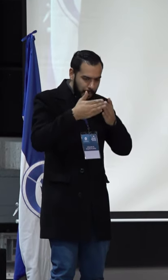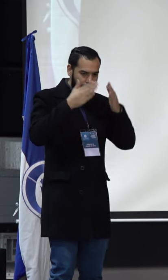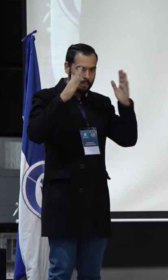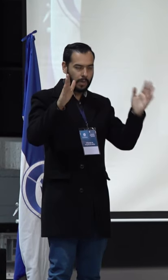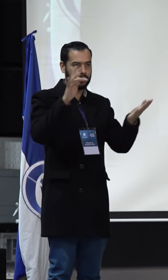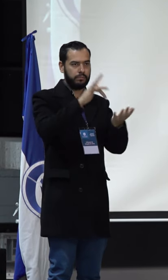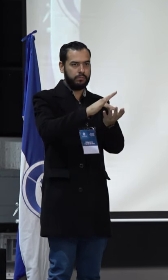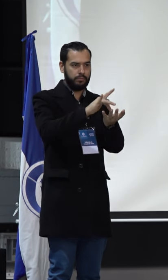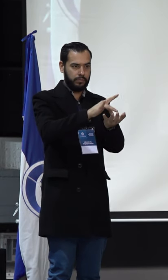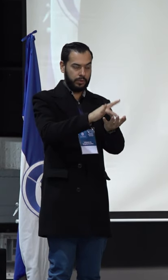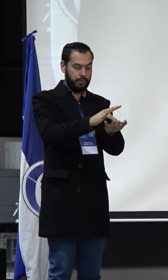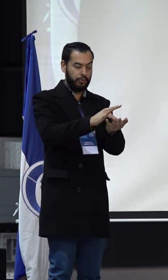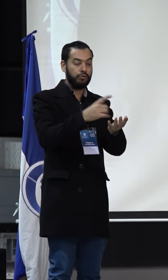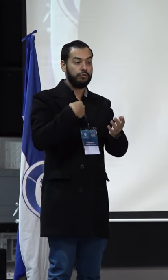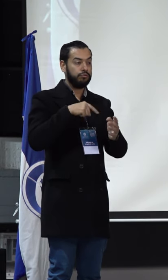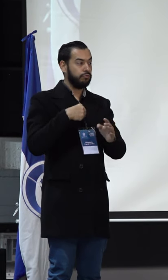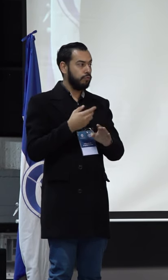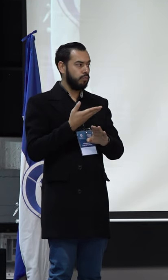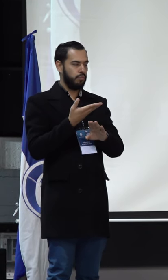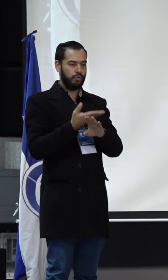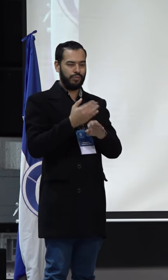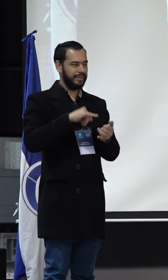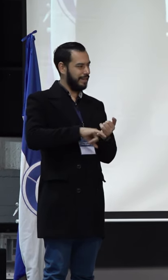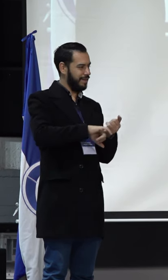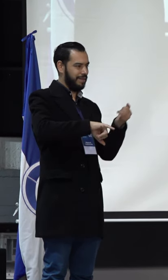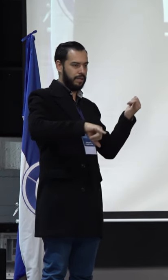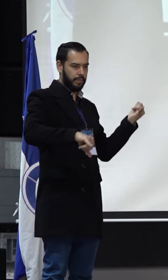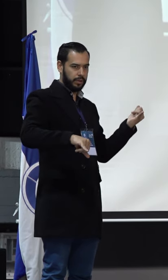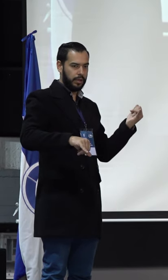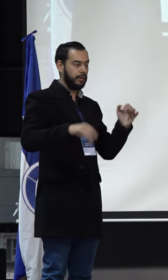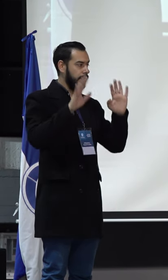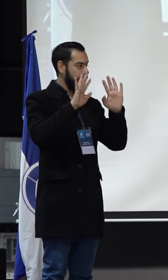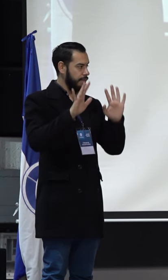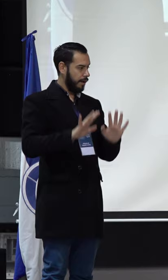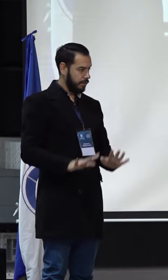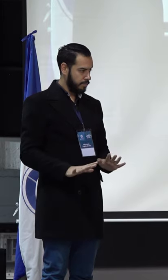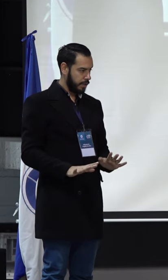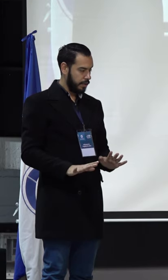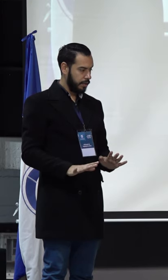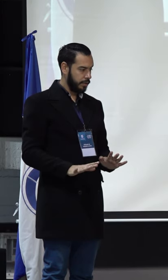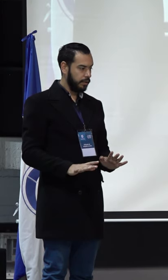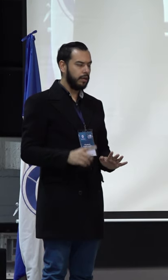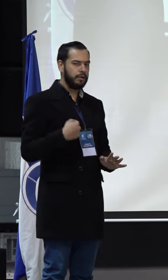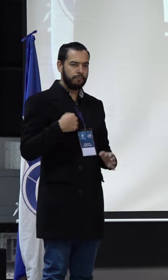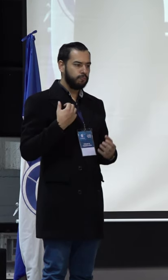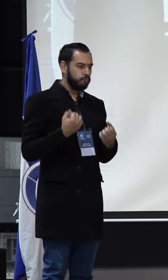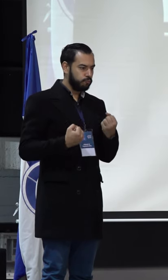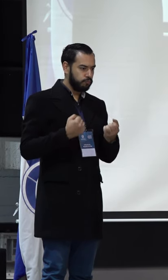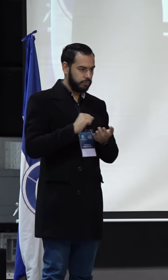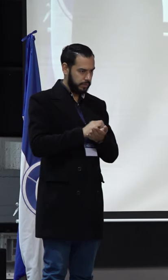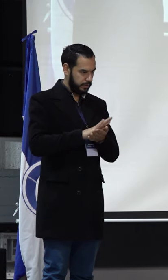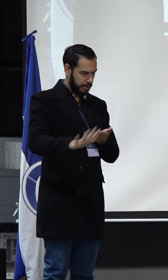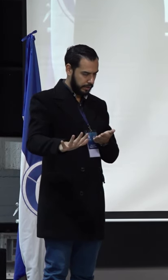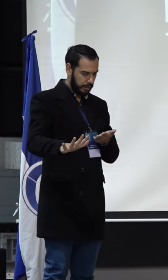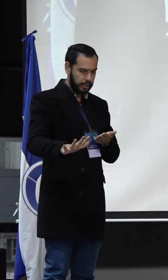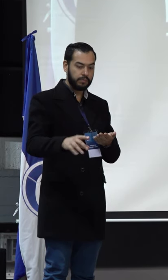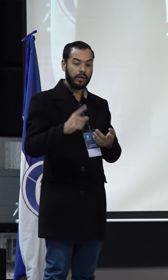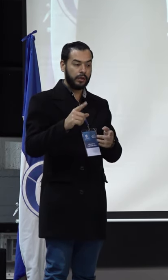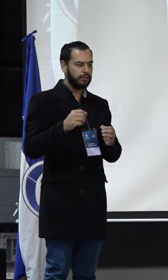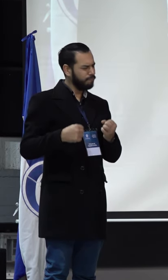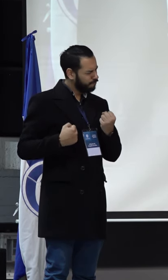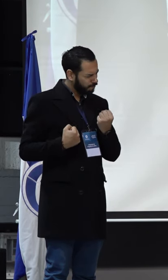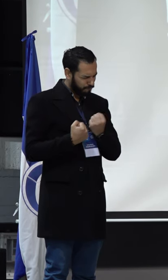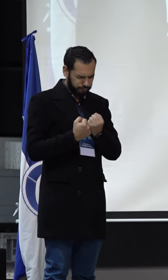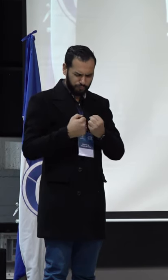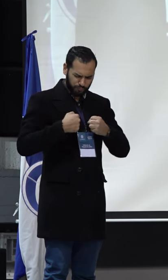Nos consideramos una propuesta independiente, transparente y con ganas de anudar esfuerzos y seguir